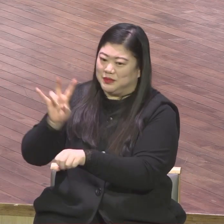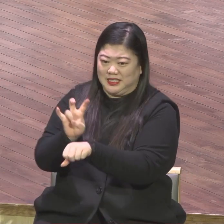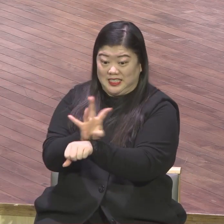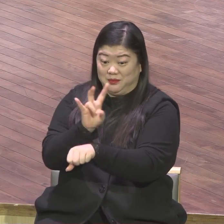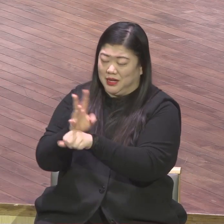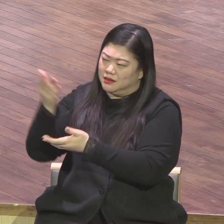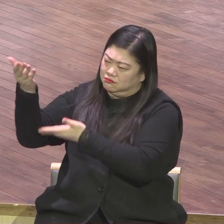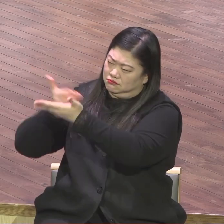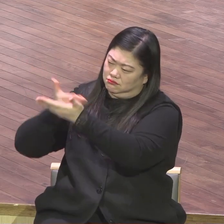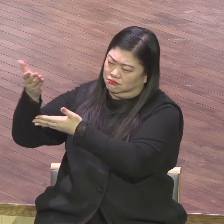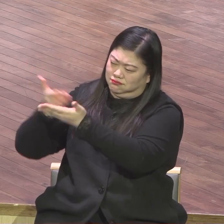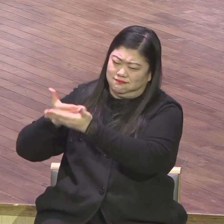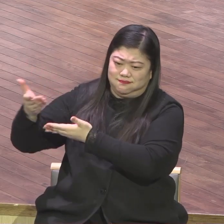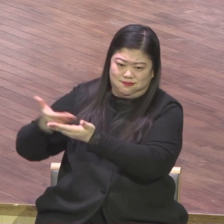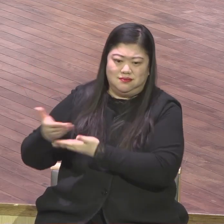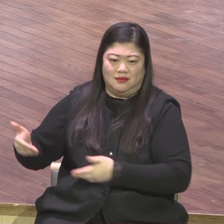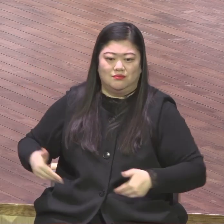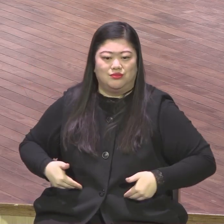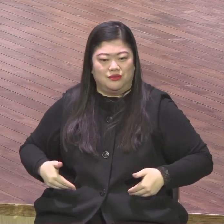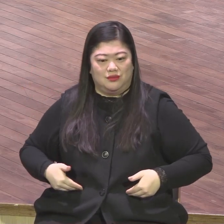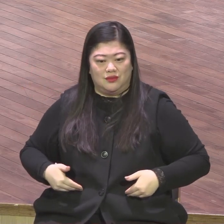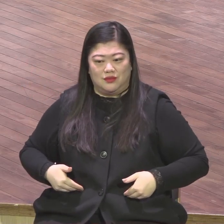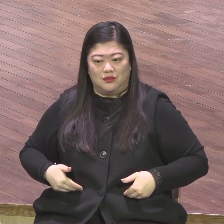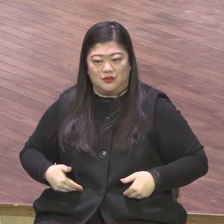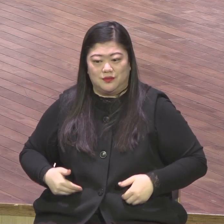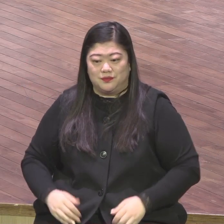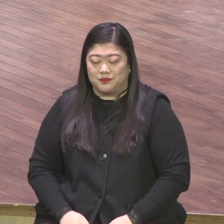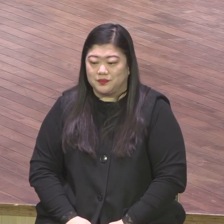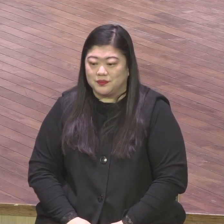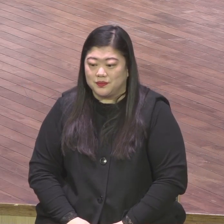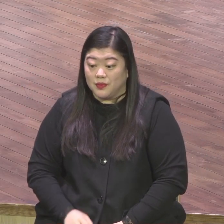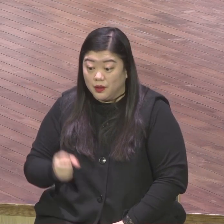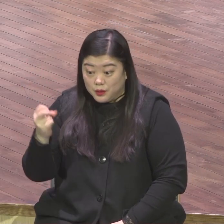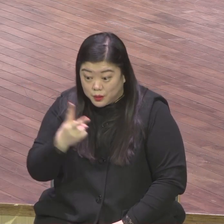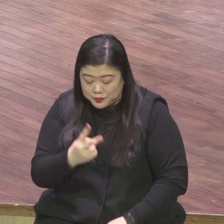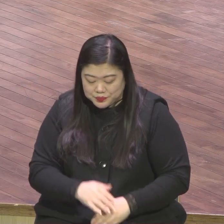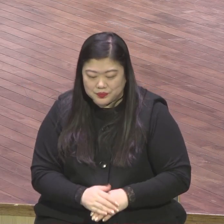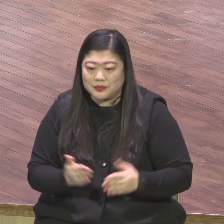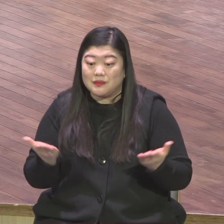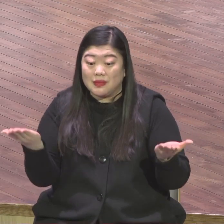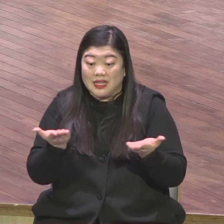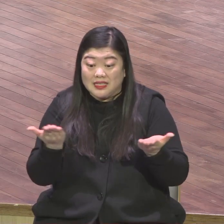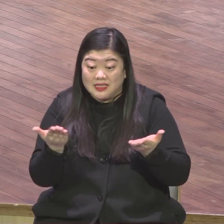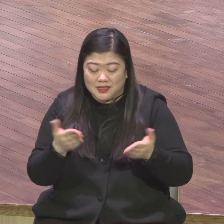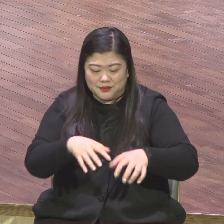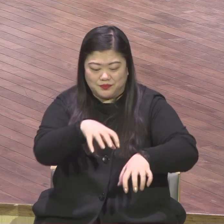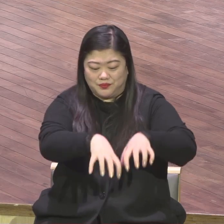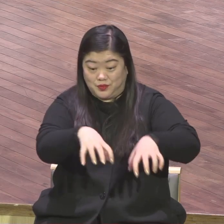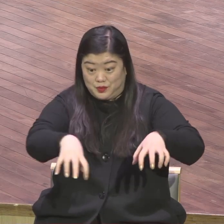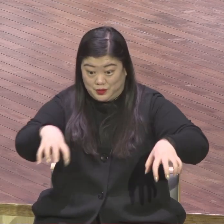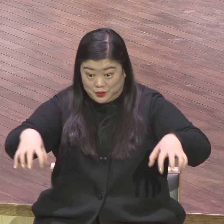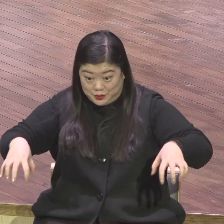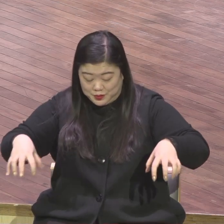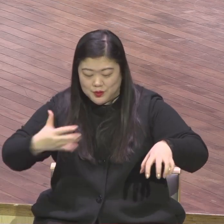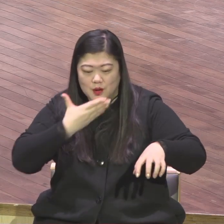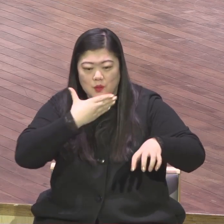거기에다가 더 나아가서 현장 삶의 현장에서 내가 말씀 운동을 한다 이거는